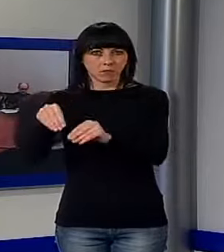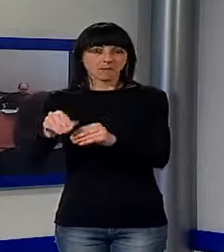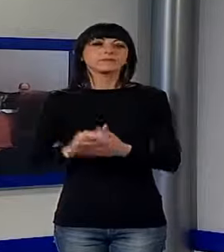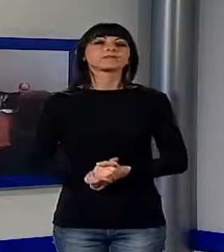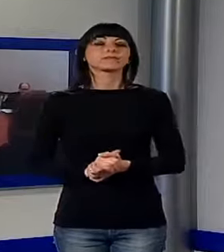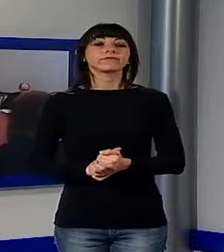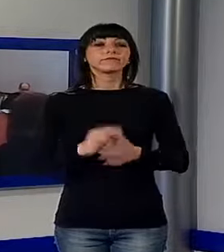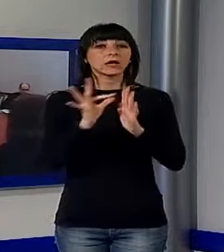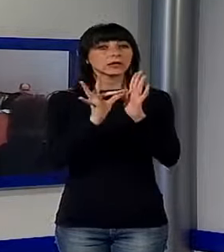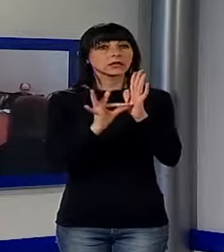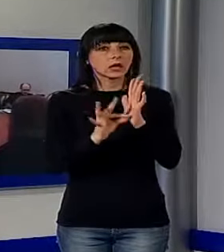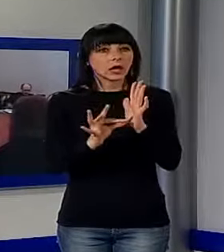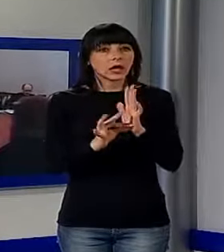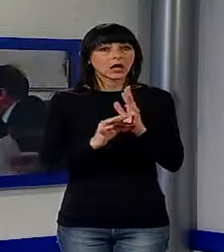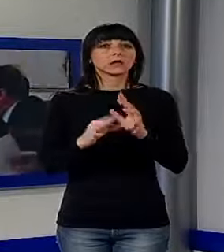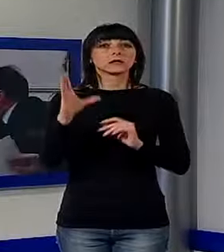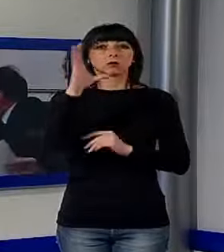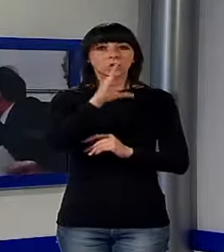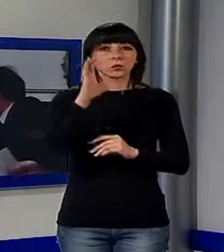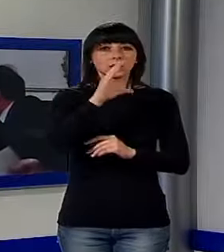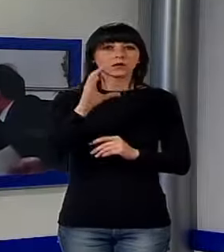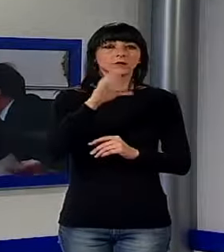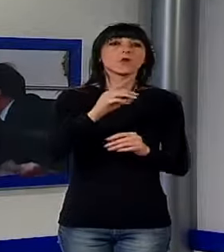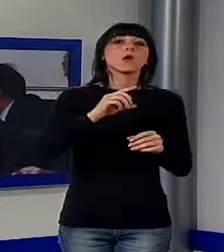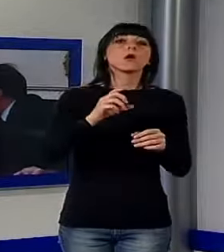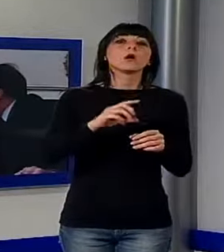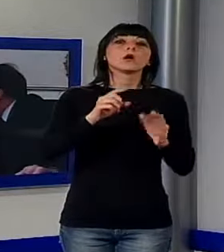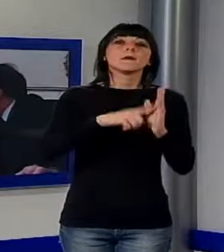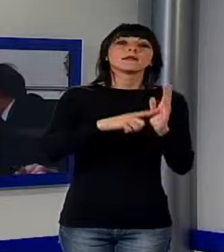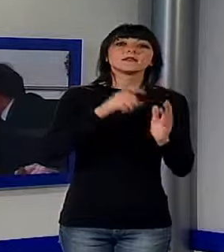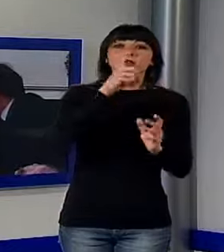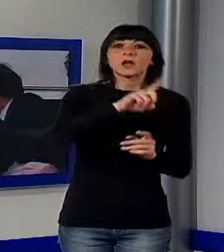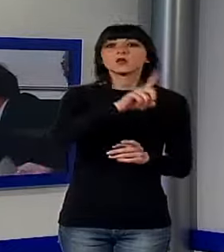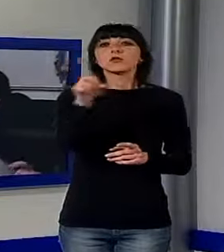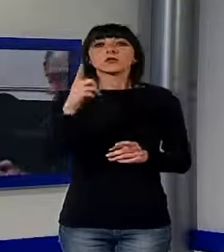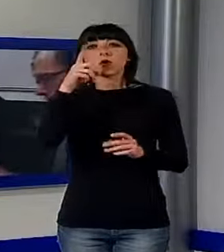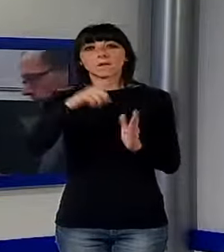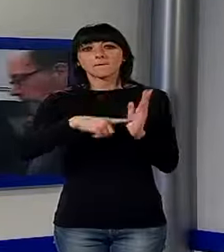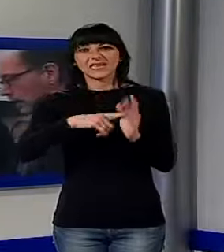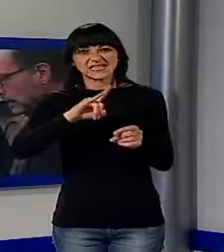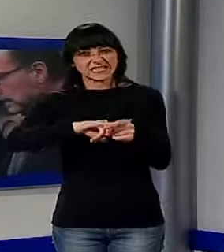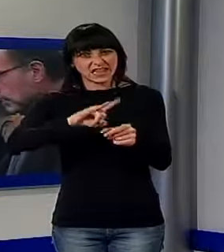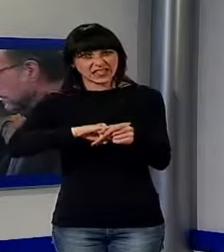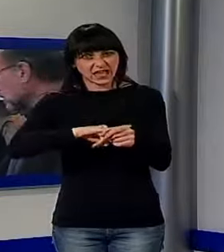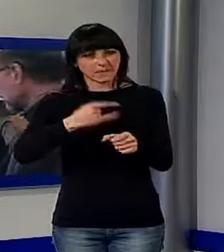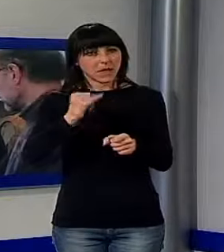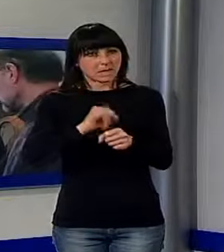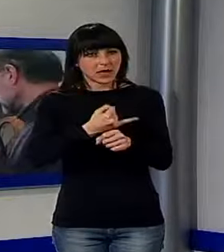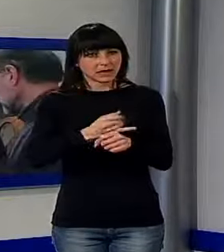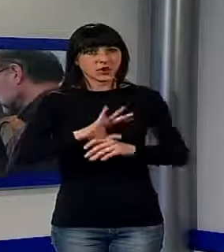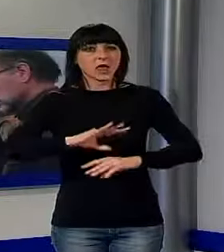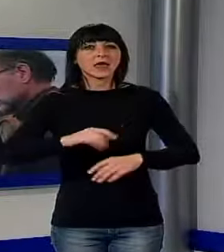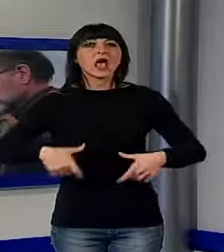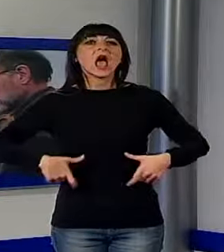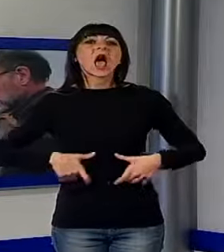Lucca per quanto riguarda il settore turistico da gennaio a settembre. Nello specifico, come spiegato dall'assessore con delega al turismo